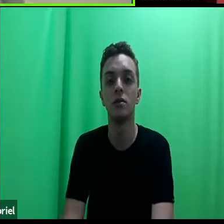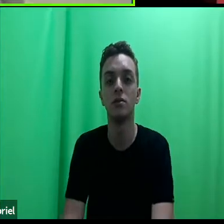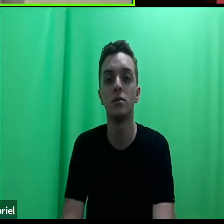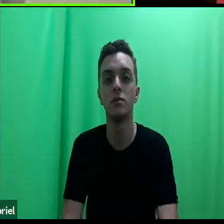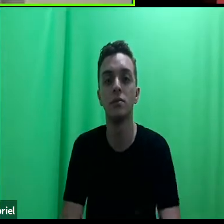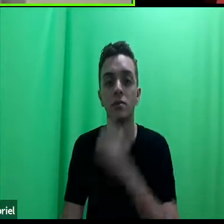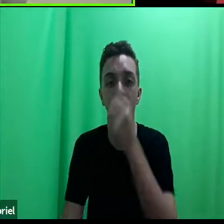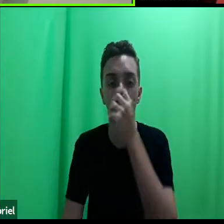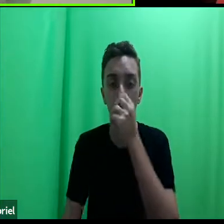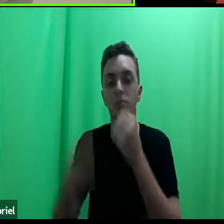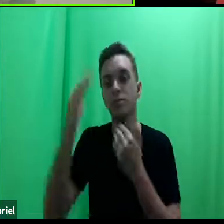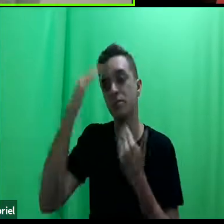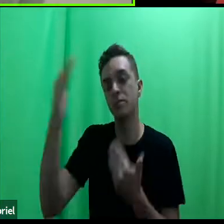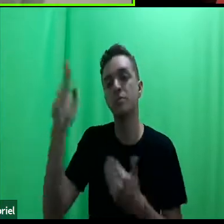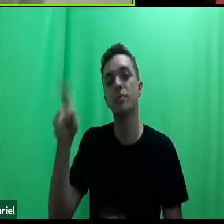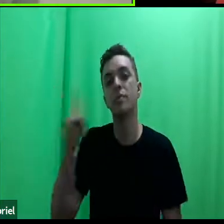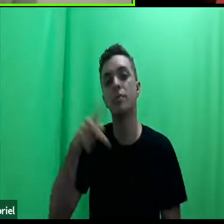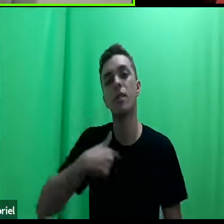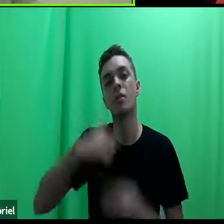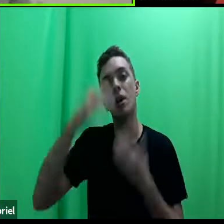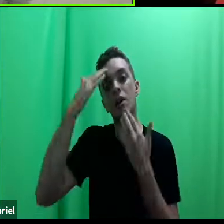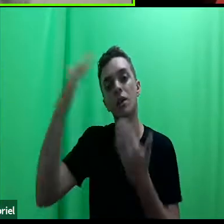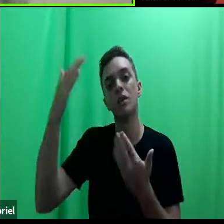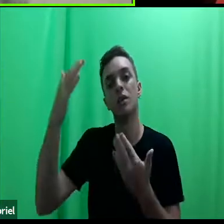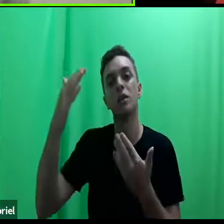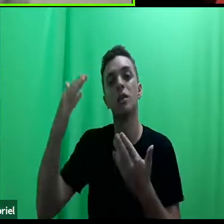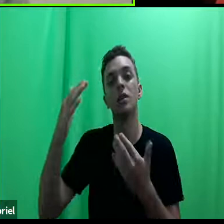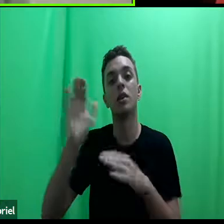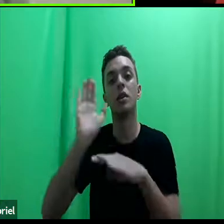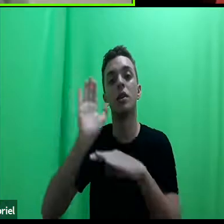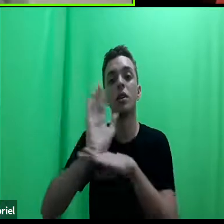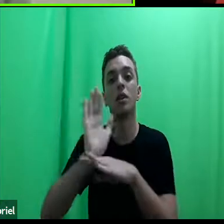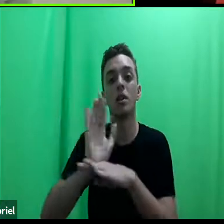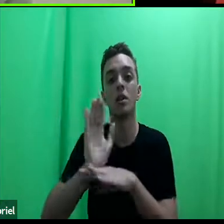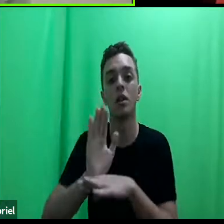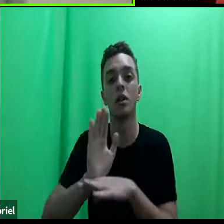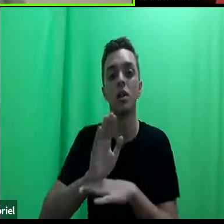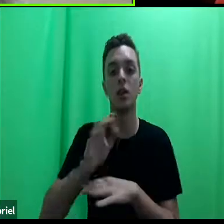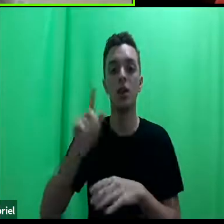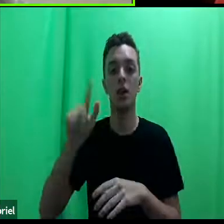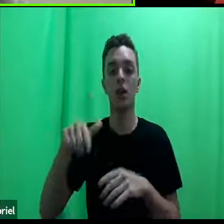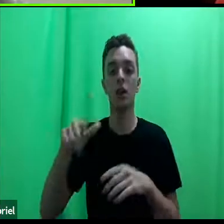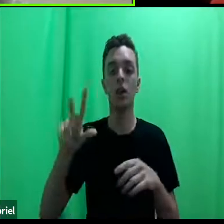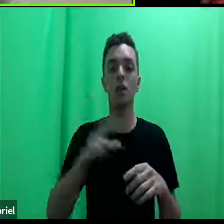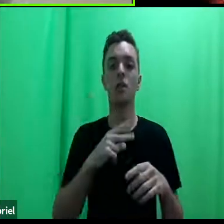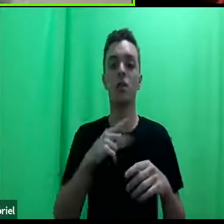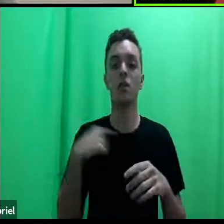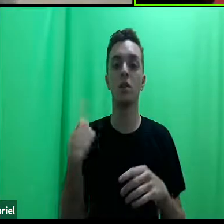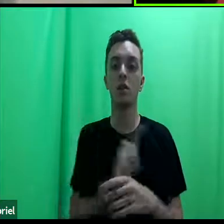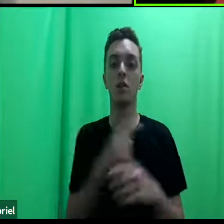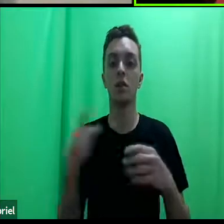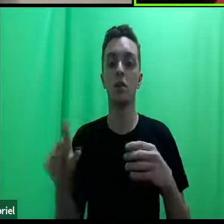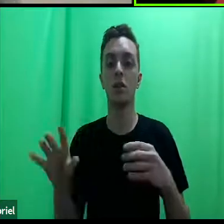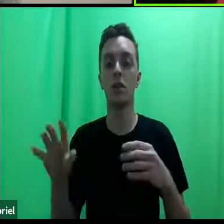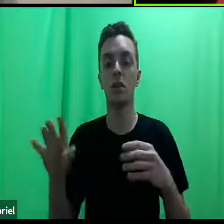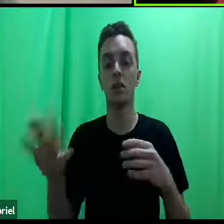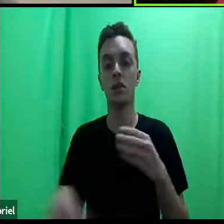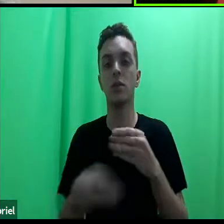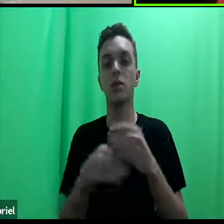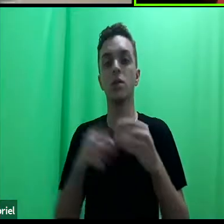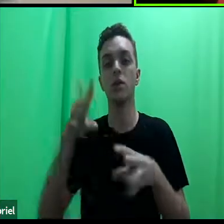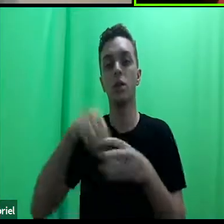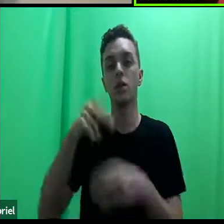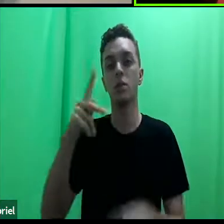Professora, obrigada, super te agradeço. A AGV é a nossa parceira, a instituição que atua é a PUC, de Campinas,